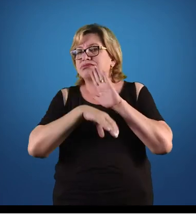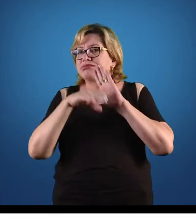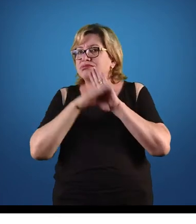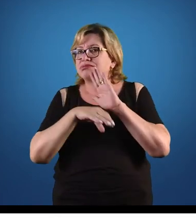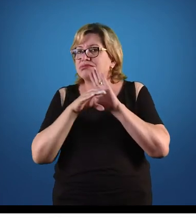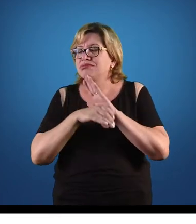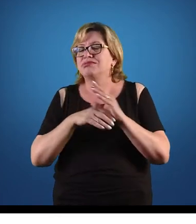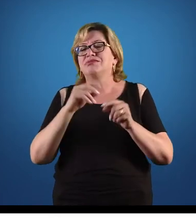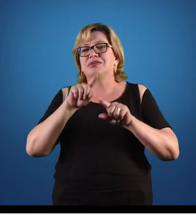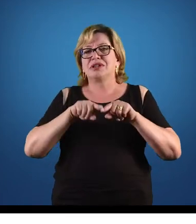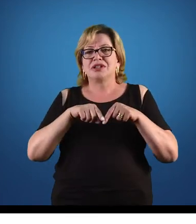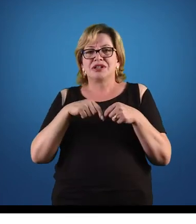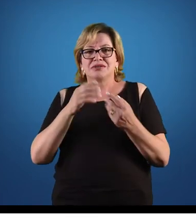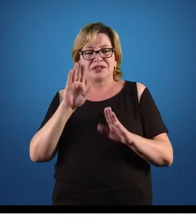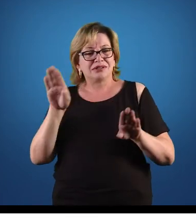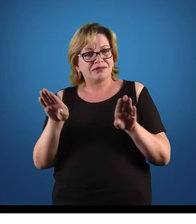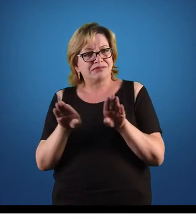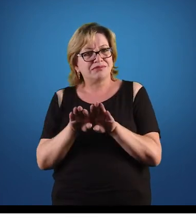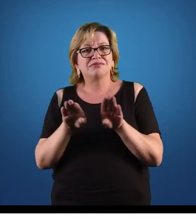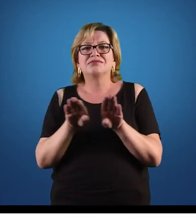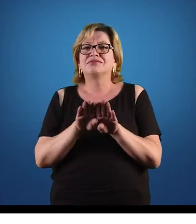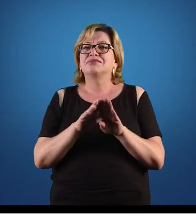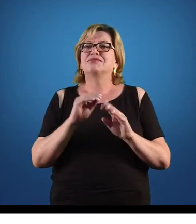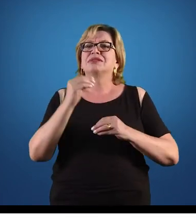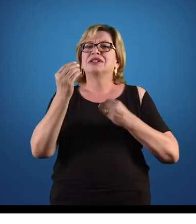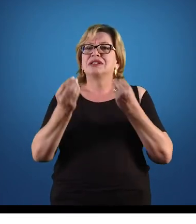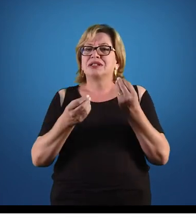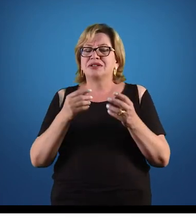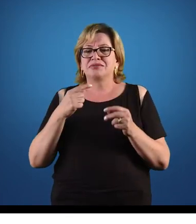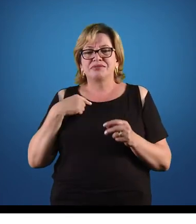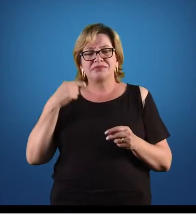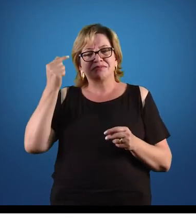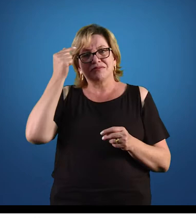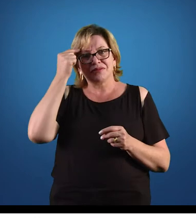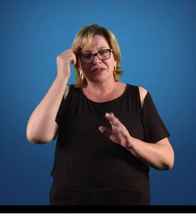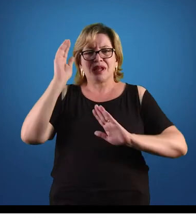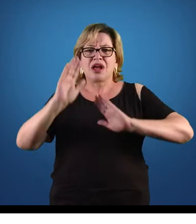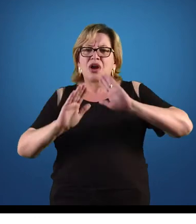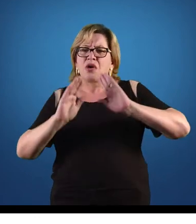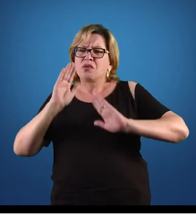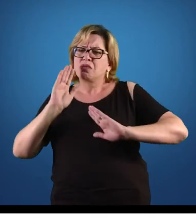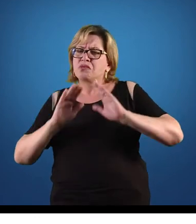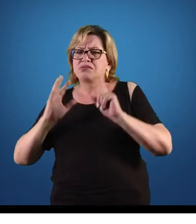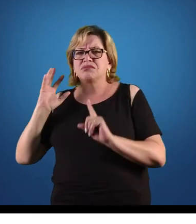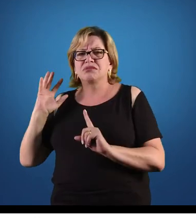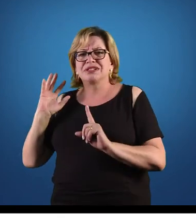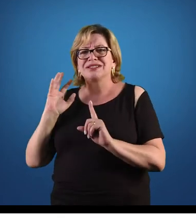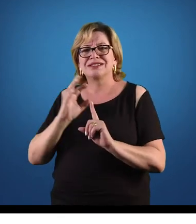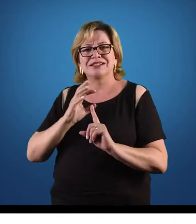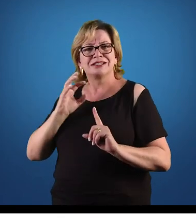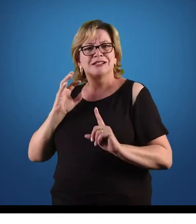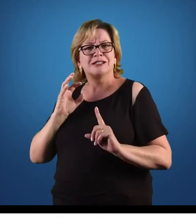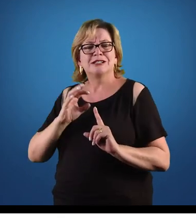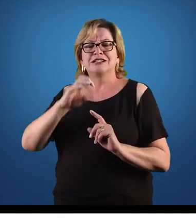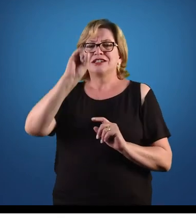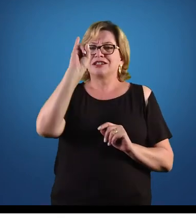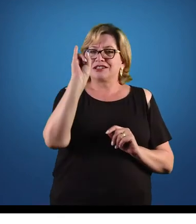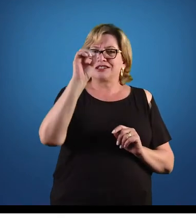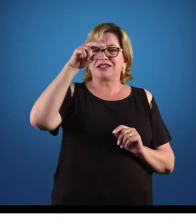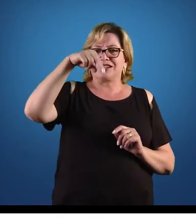Mas, ao mesmo tempo, previu algumas intervenções, em